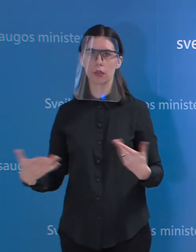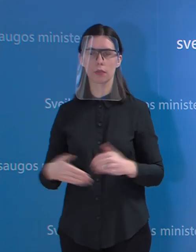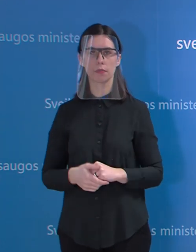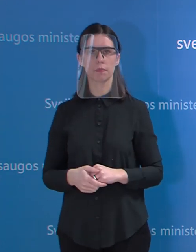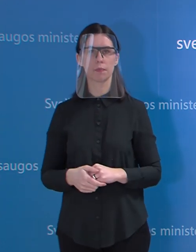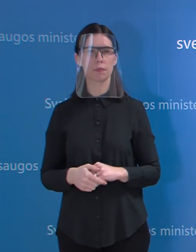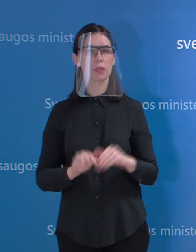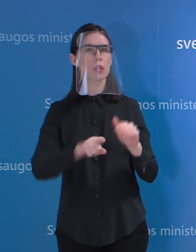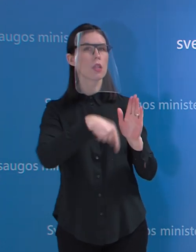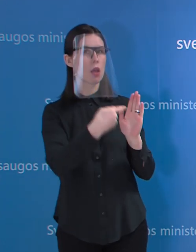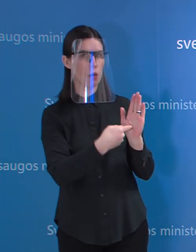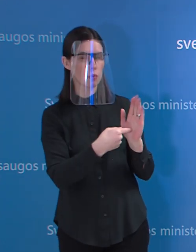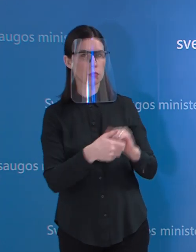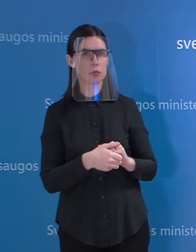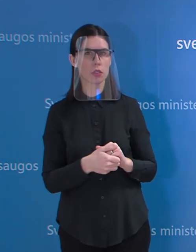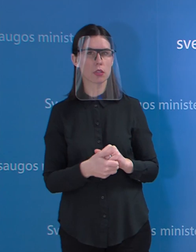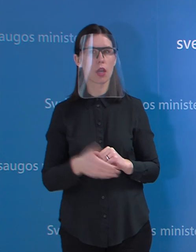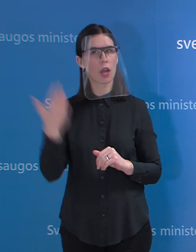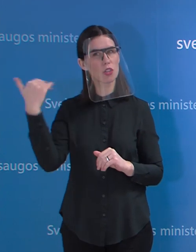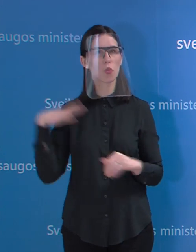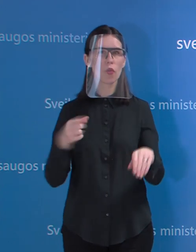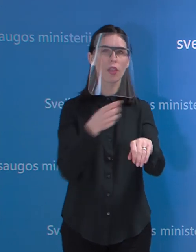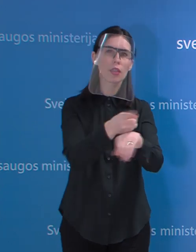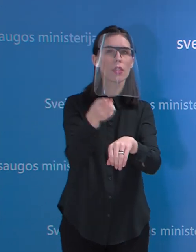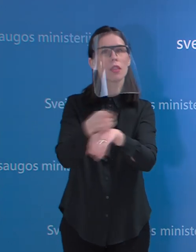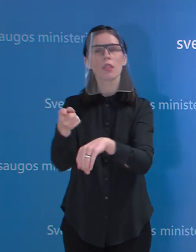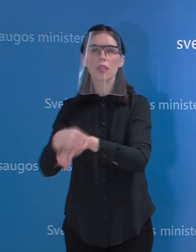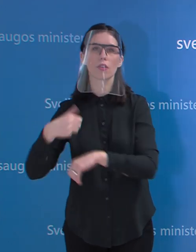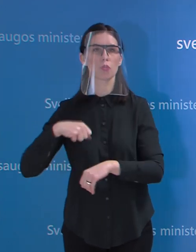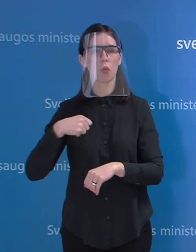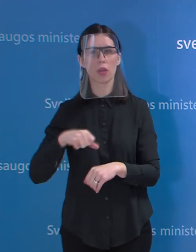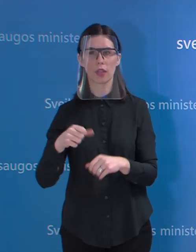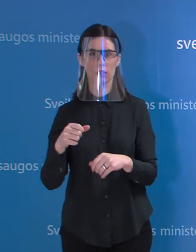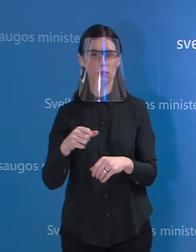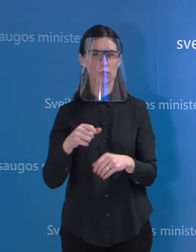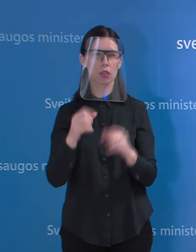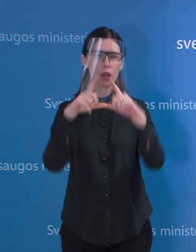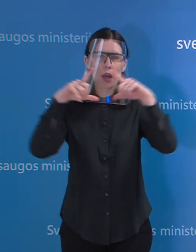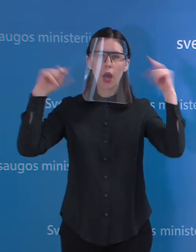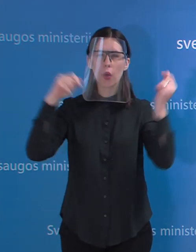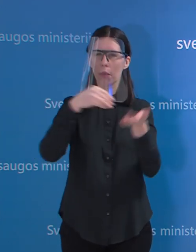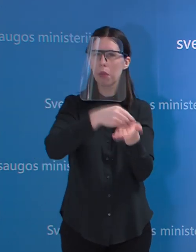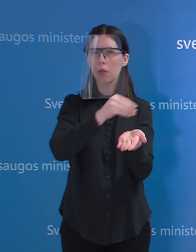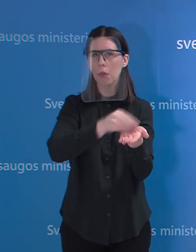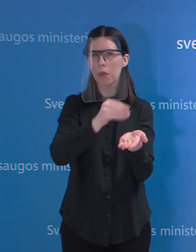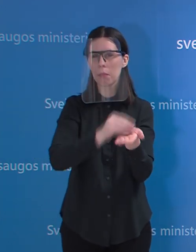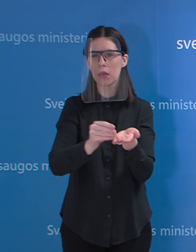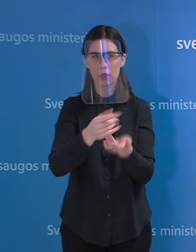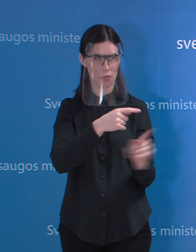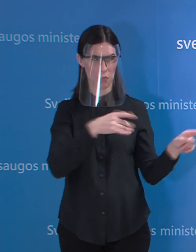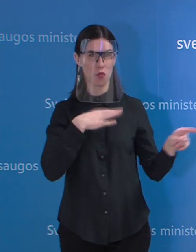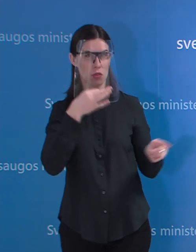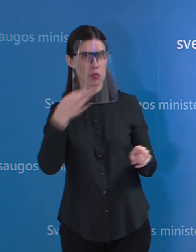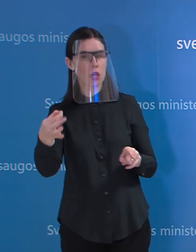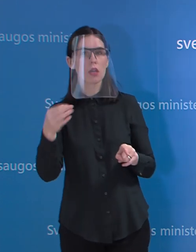kritikavote gyventojus, kurie pirkosi medicininės kaukes ir teigiate, kad jos nuo viruso neapsaugo. Dabar tokių kaukių praktiškai